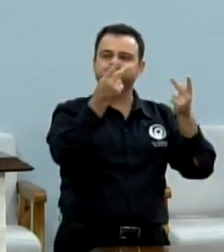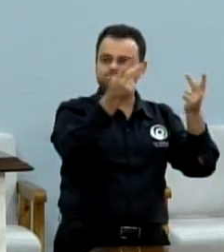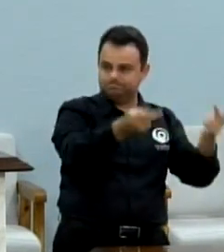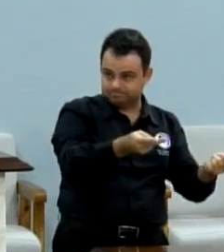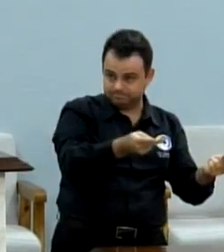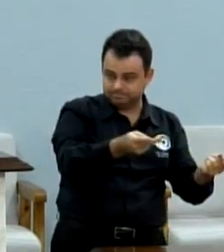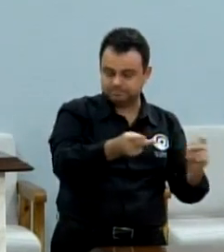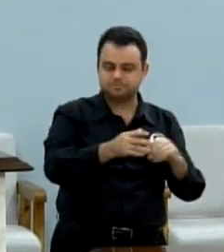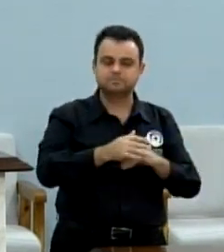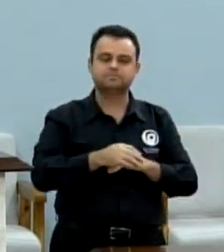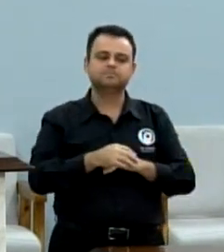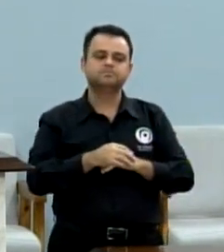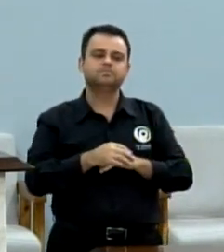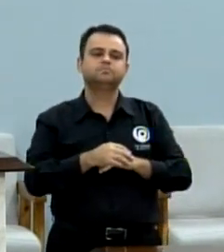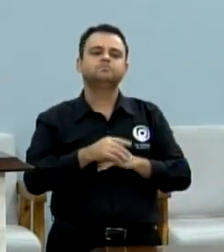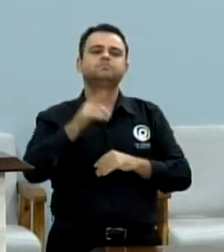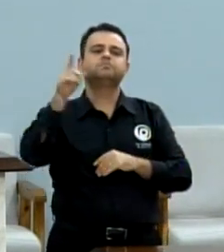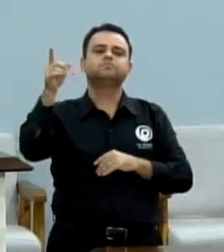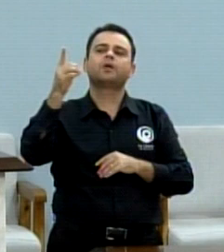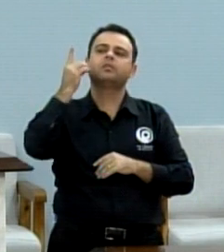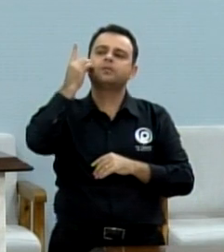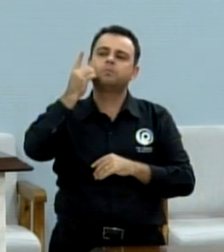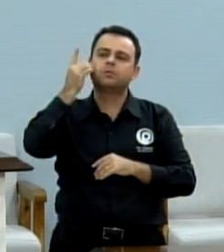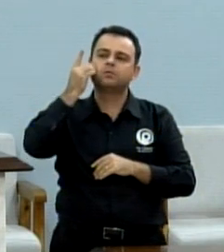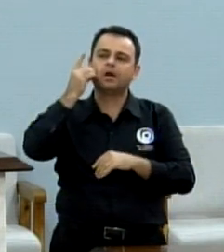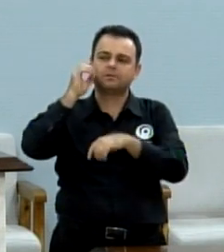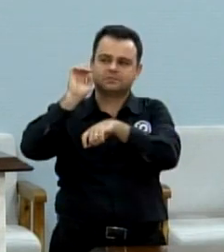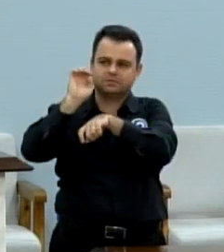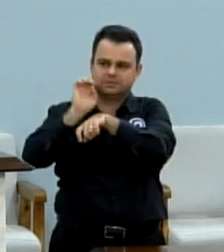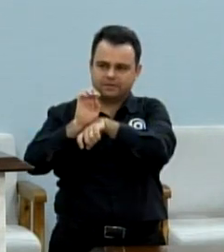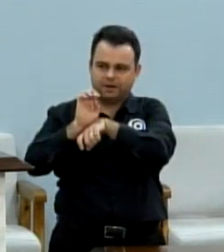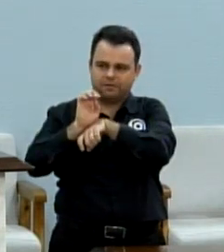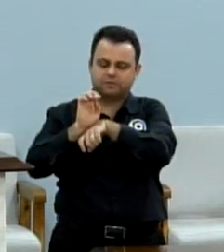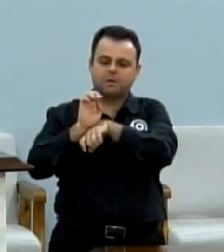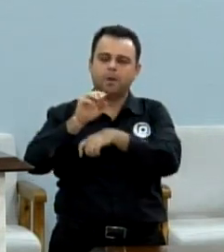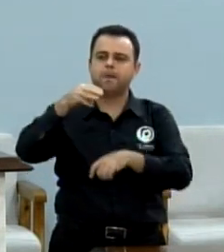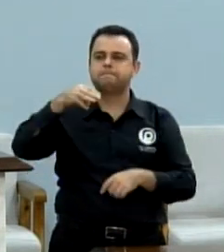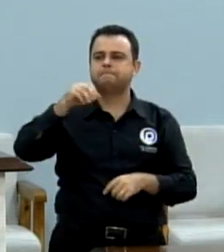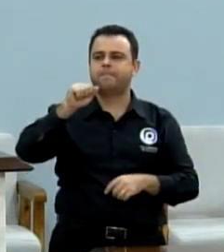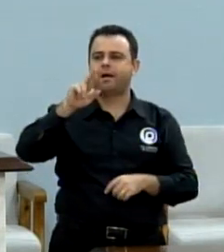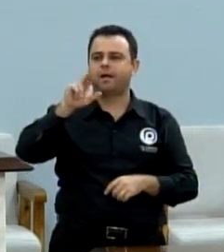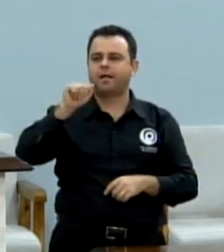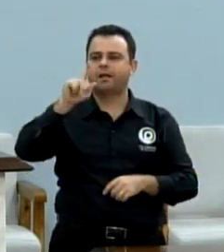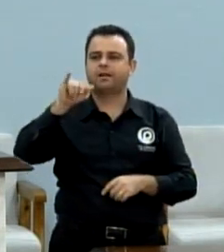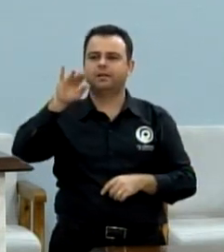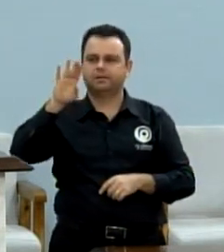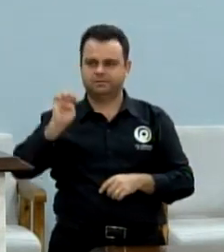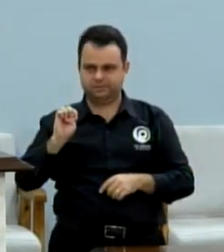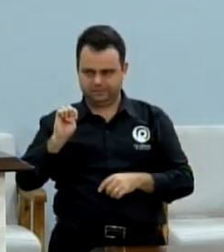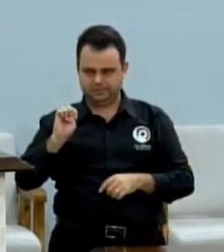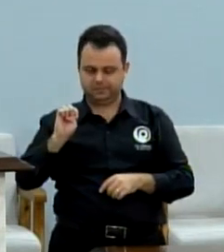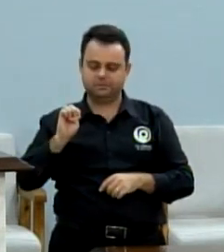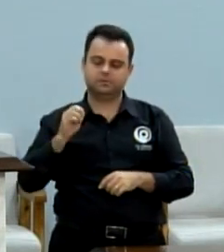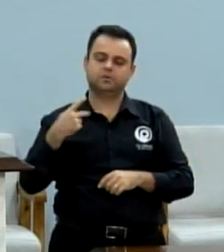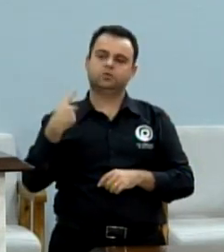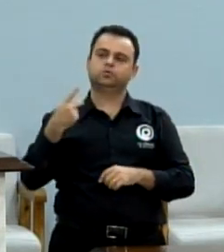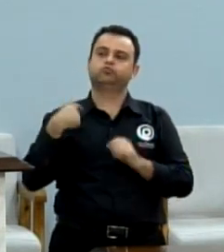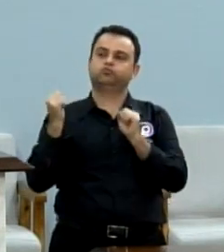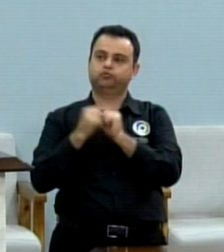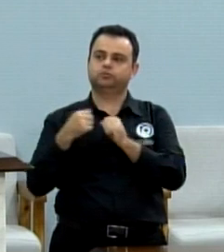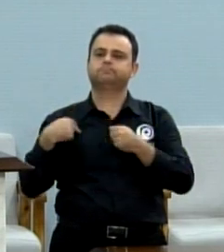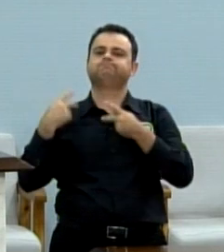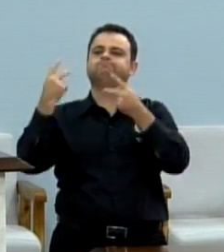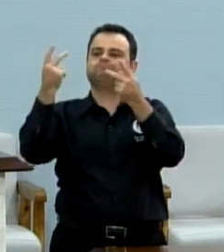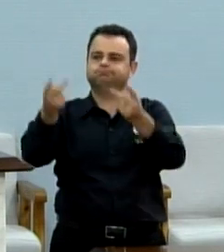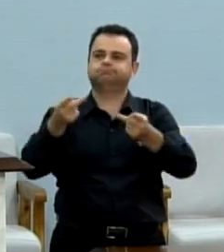assessor da deputada estadual Annalise Fernandes. Visitamos duas entidades importantes, a Só Por